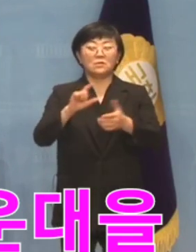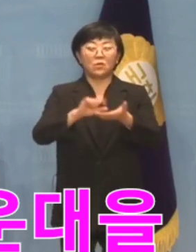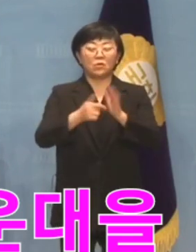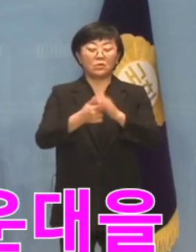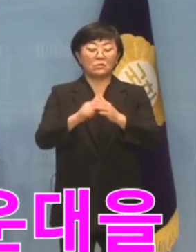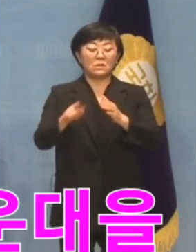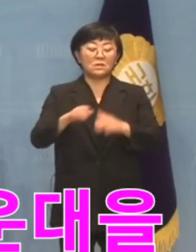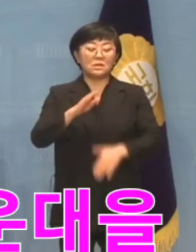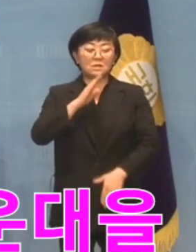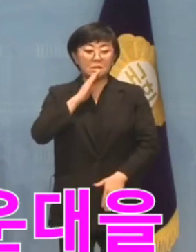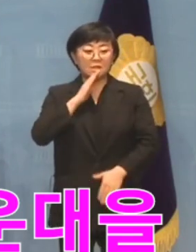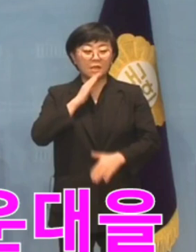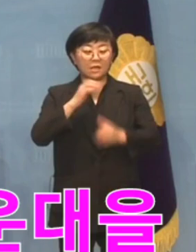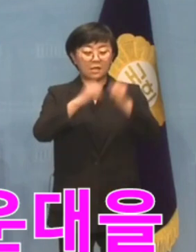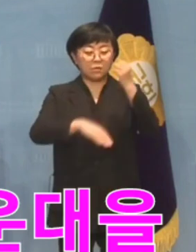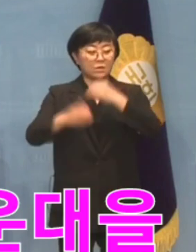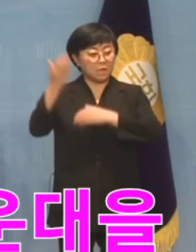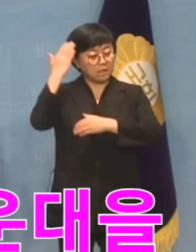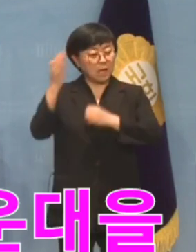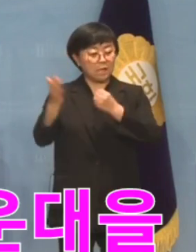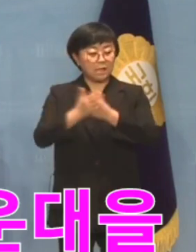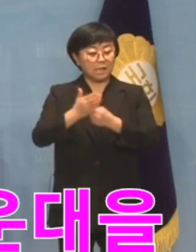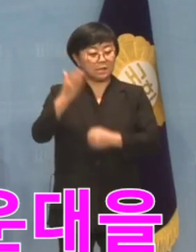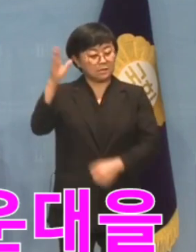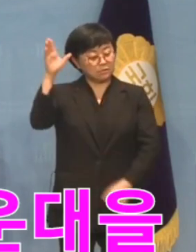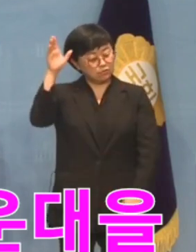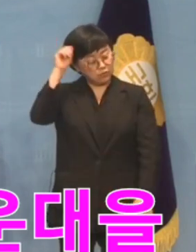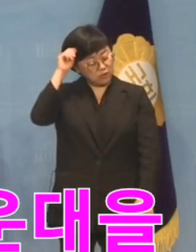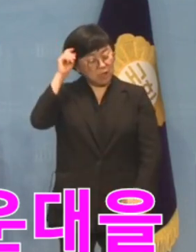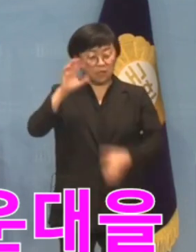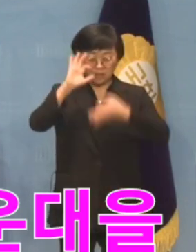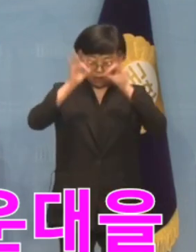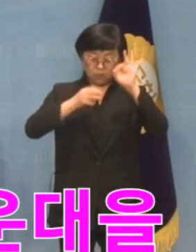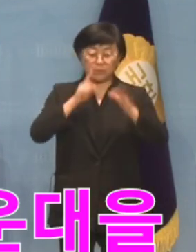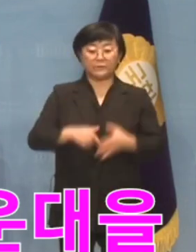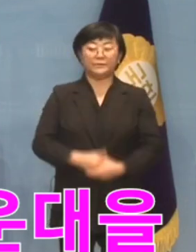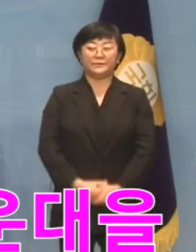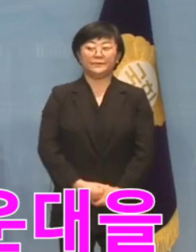비상식을 넘어 몰상식의 내로남불입니다.